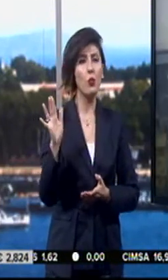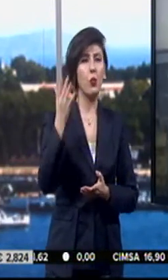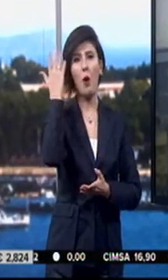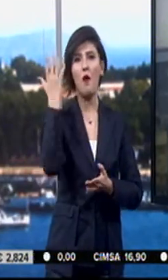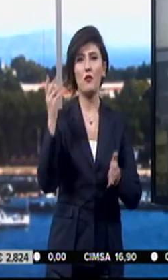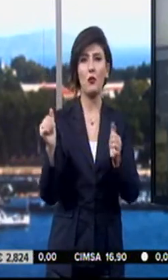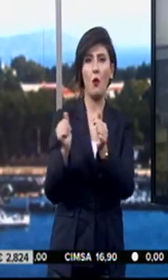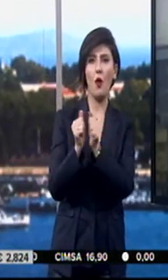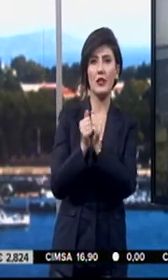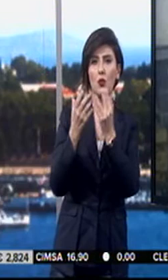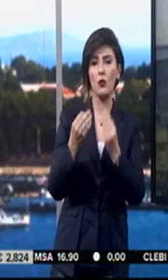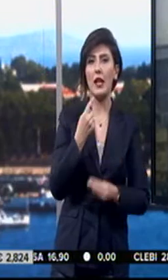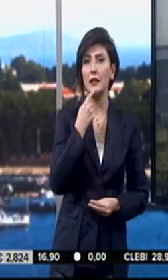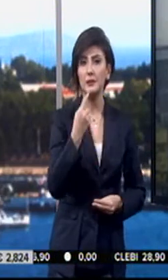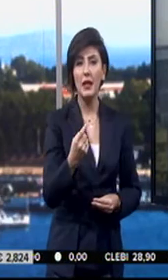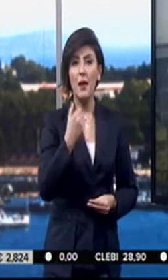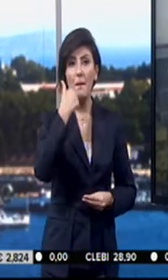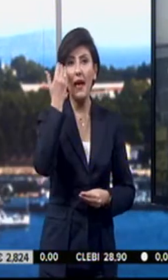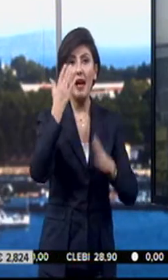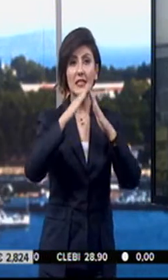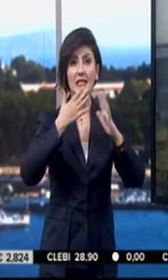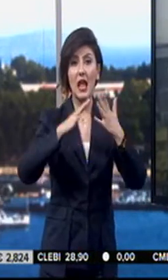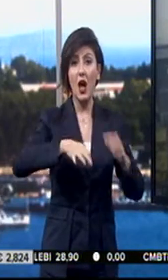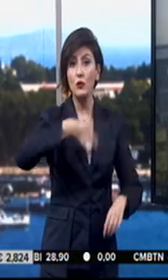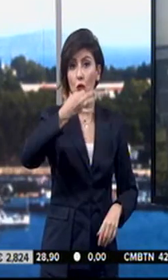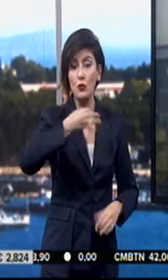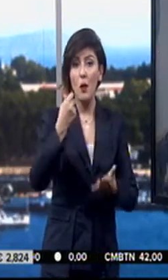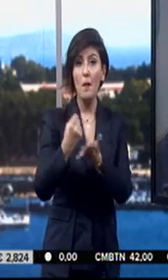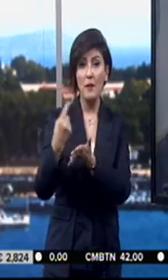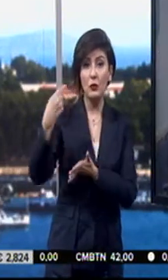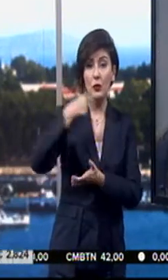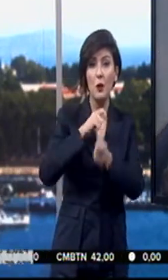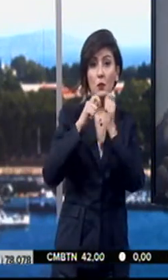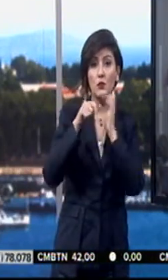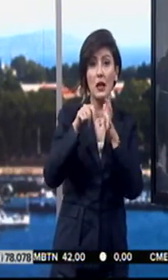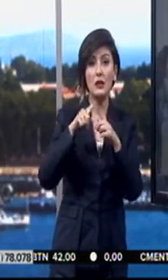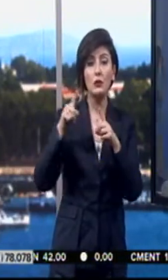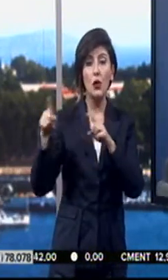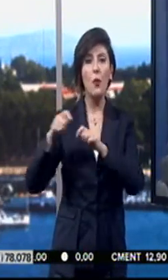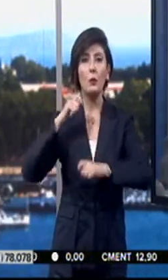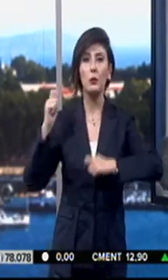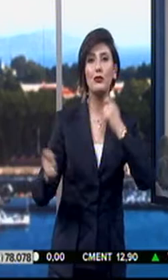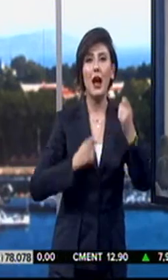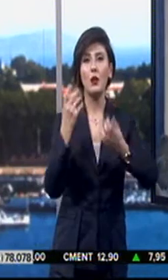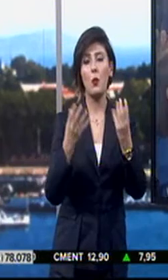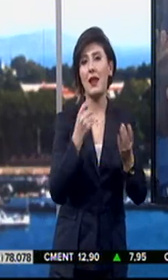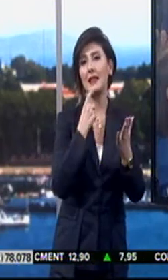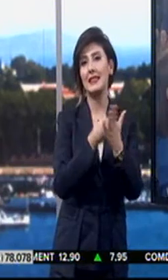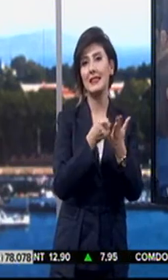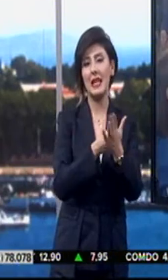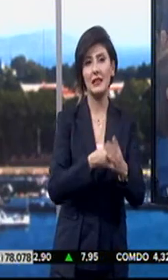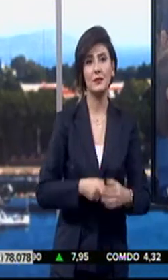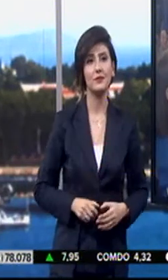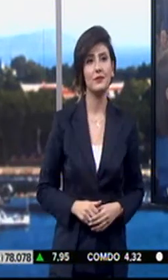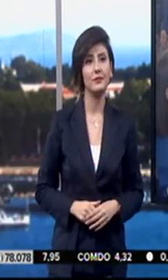koalisyonu olarak yorumladı. Beyaz Saray sözcüsü de mektubu müzakere sürecine müdahale olarak niteledi.